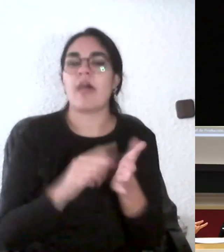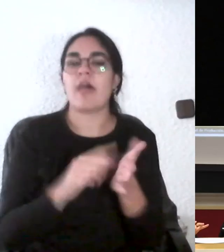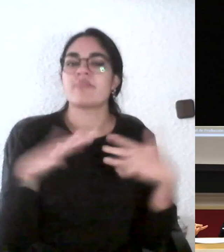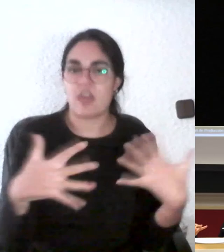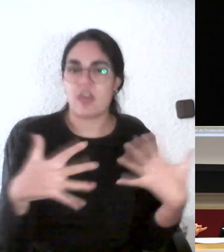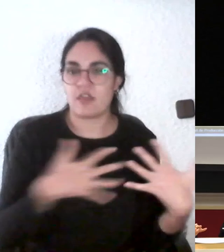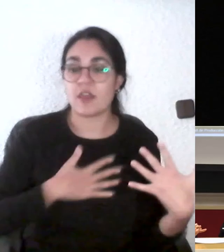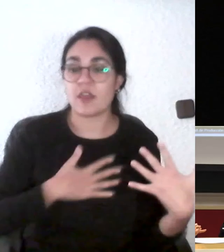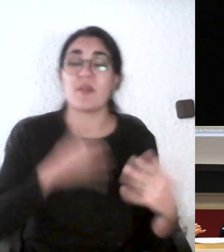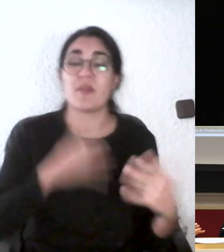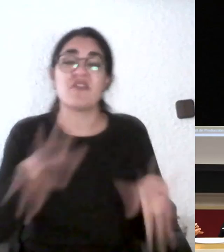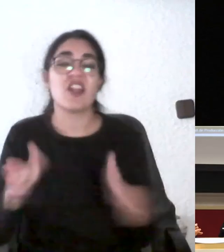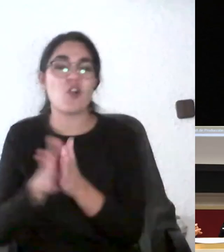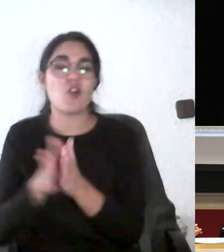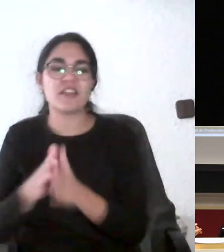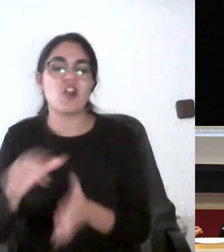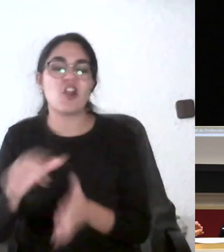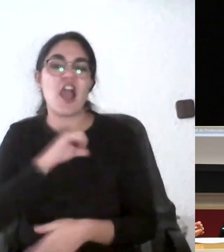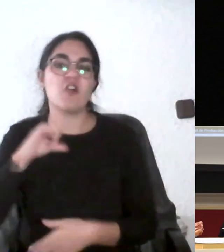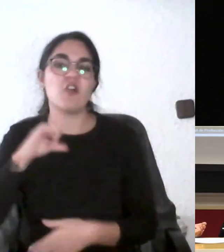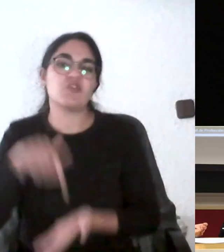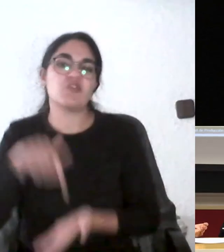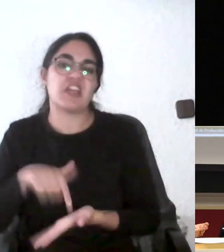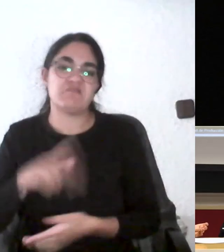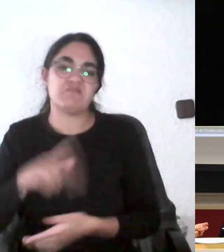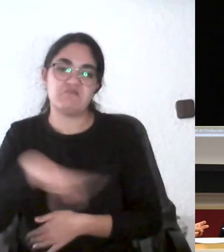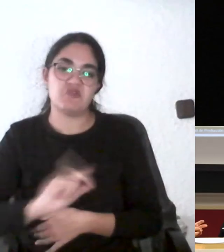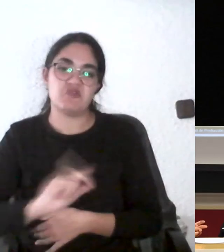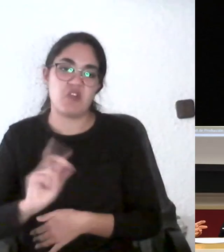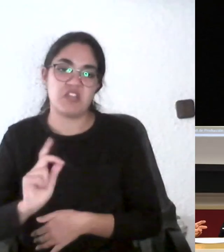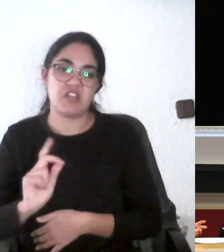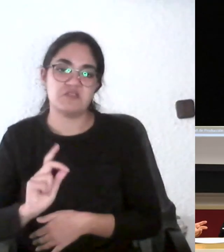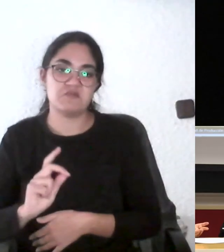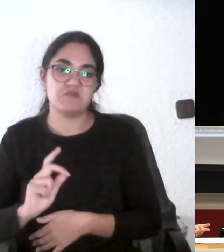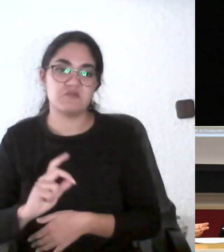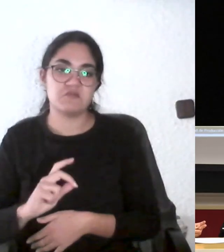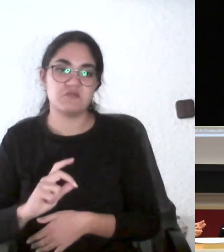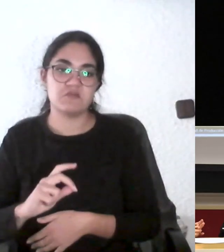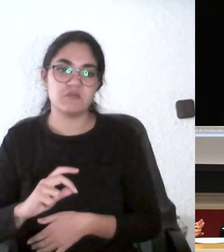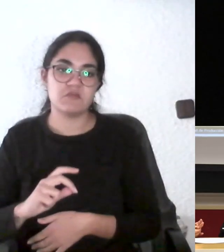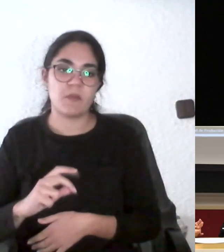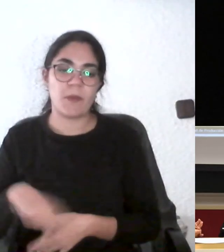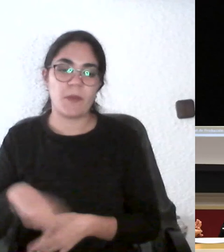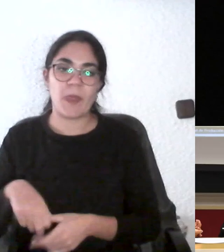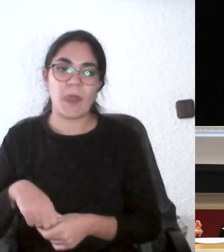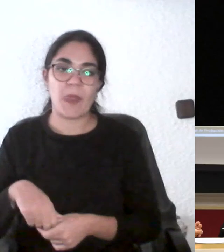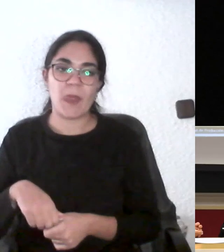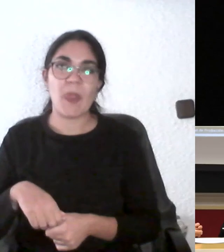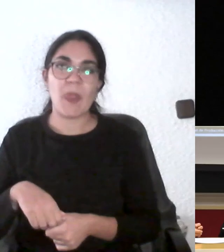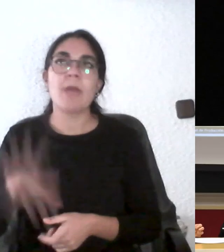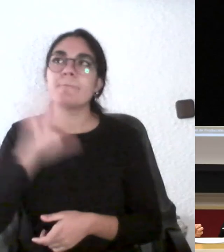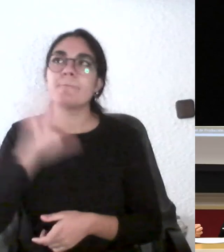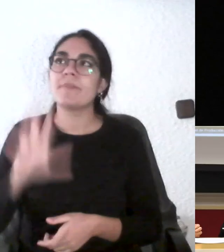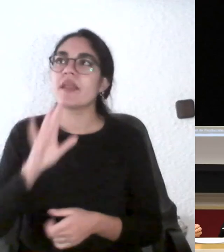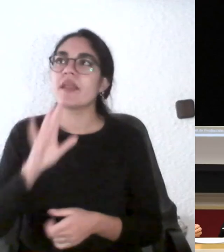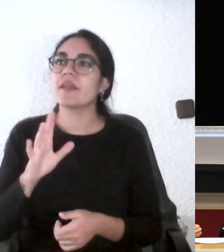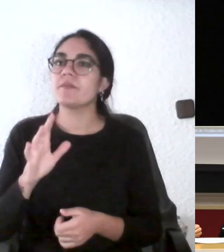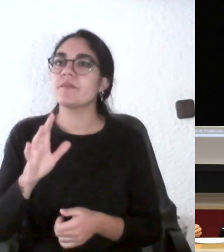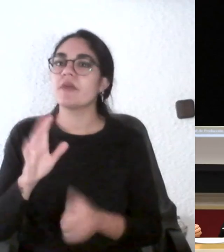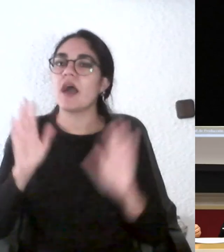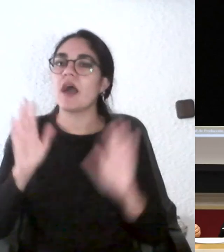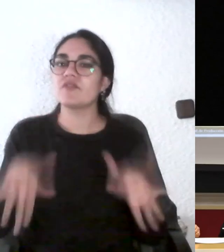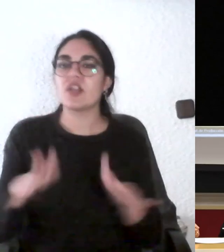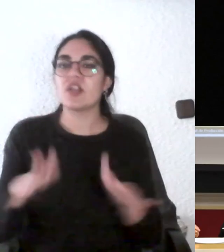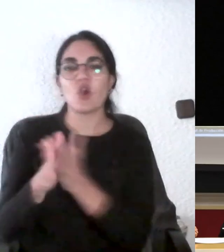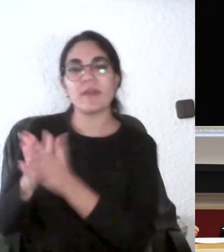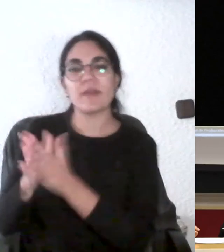compañeros no soy tan exigente soy mucho y considero que es mucho más difícil ser objetivo con los